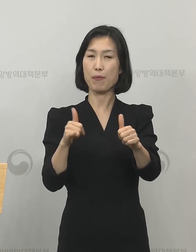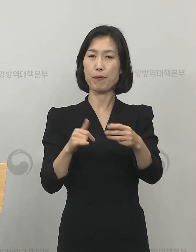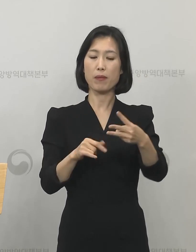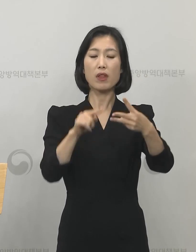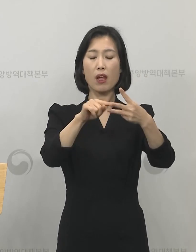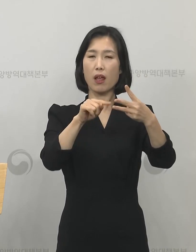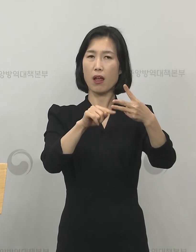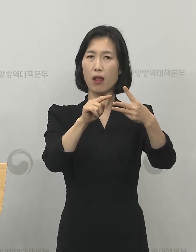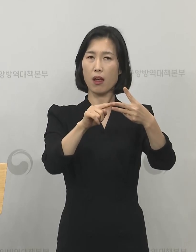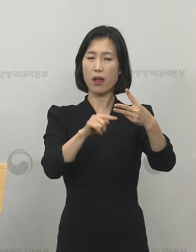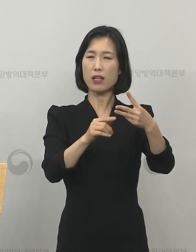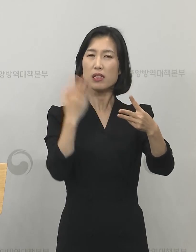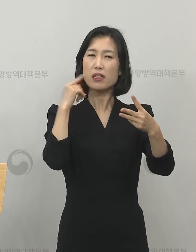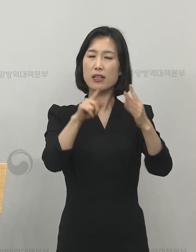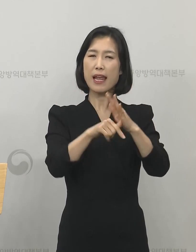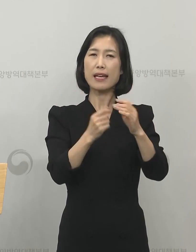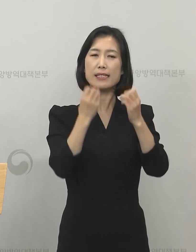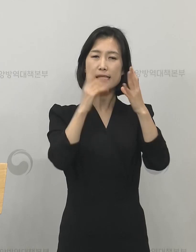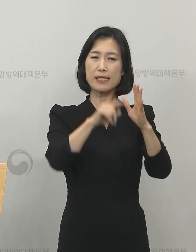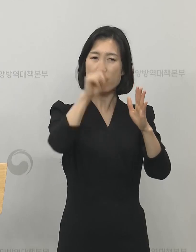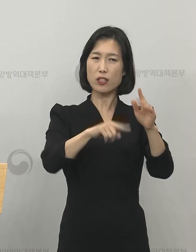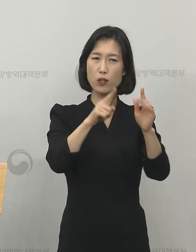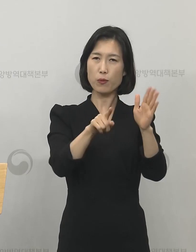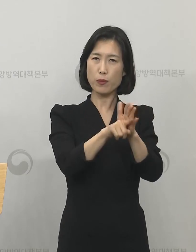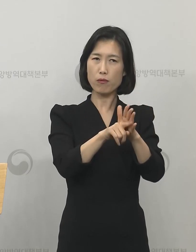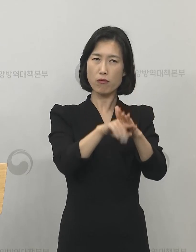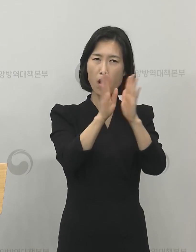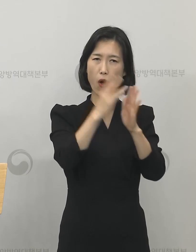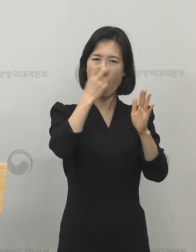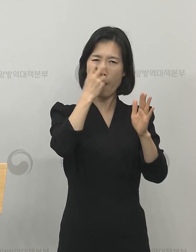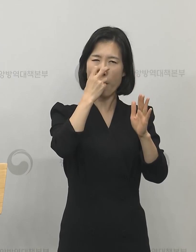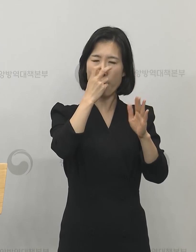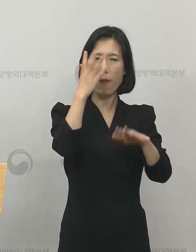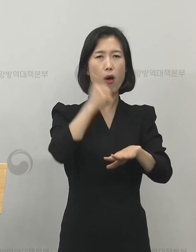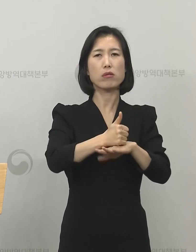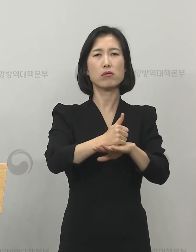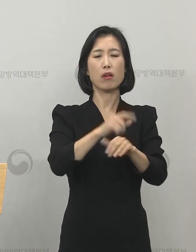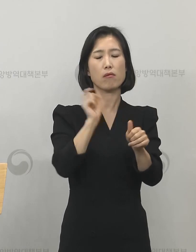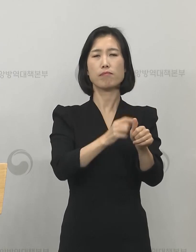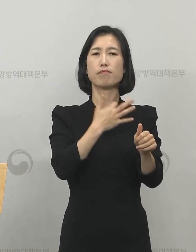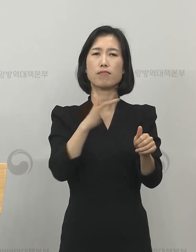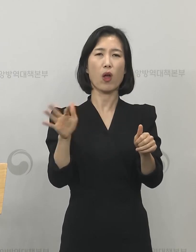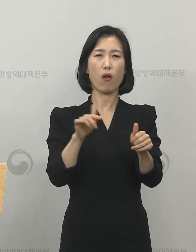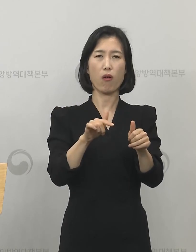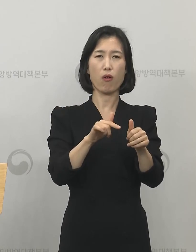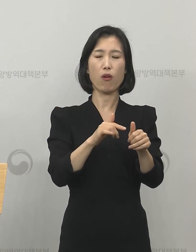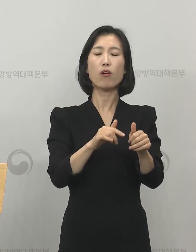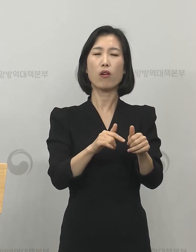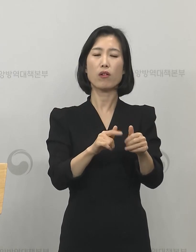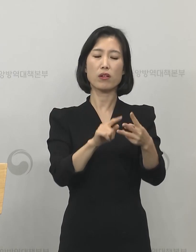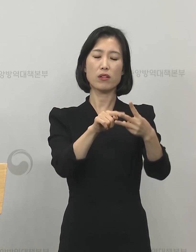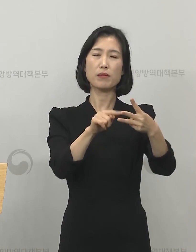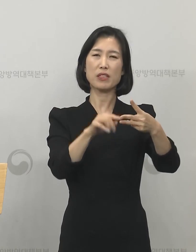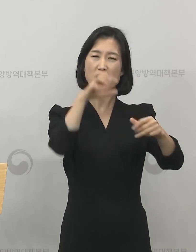신천지 교인에 대한 일제검사 결과 음성으로 확인된 바가 있는 그런 사례들입니다.